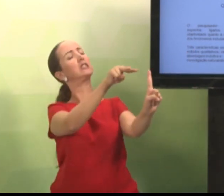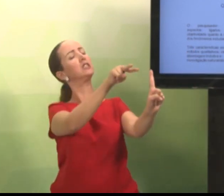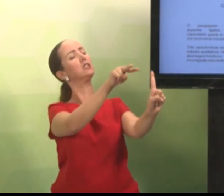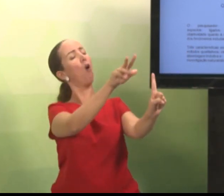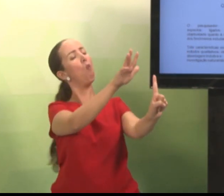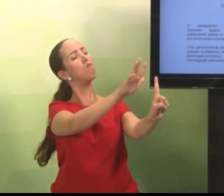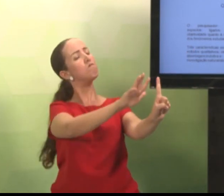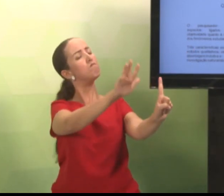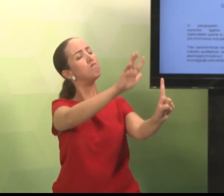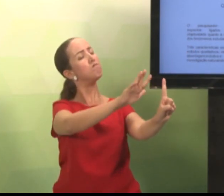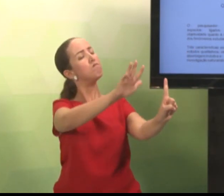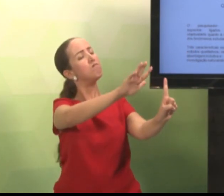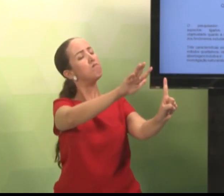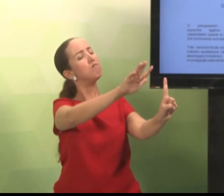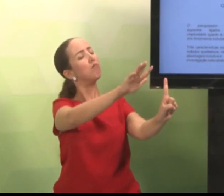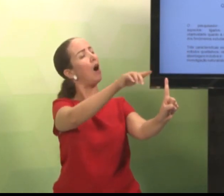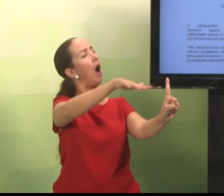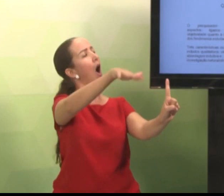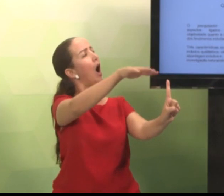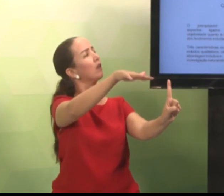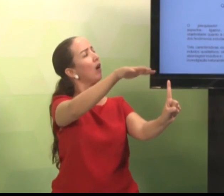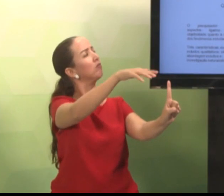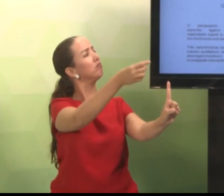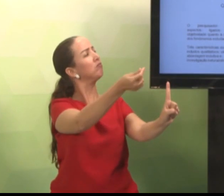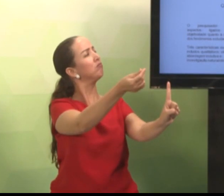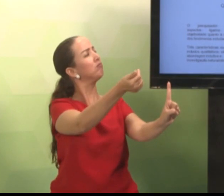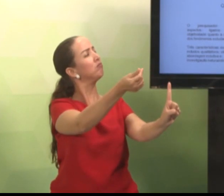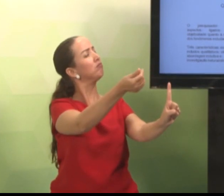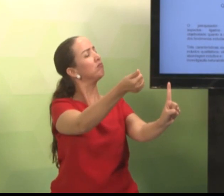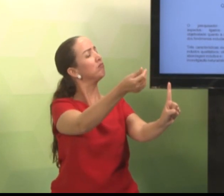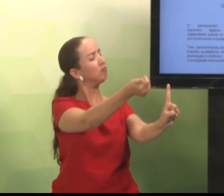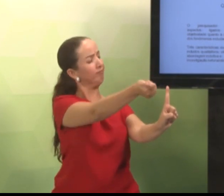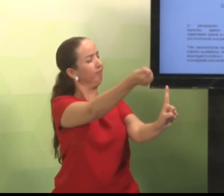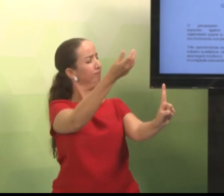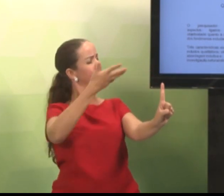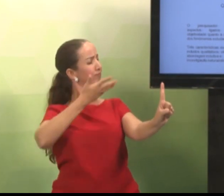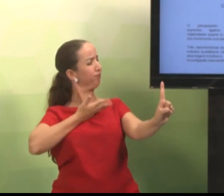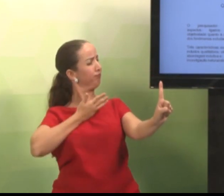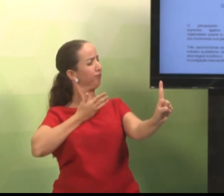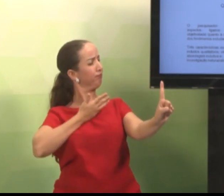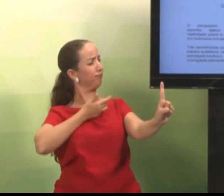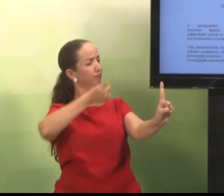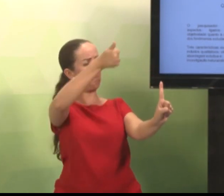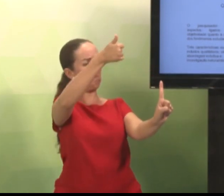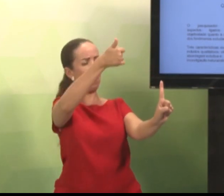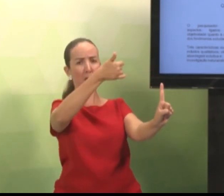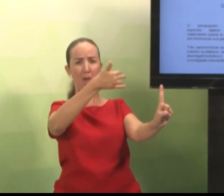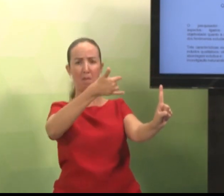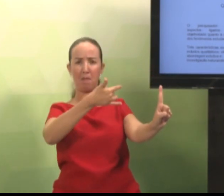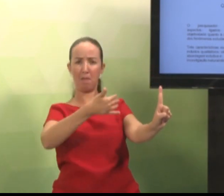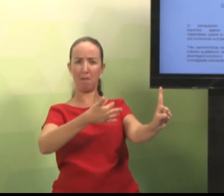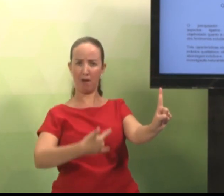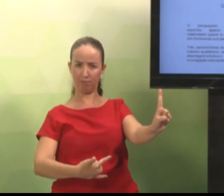Tendo em vista três características principais. Uma visão na totalidade,